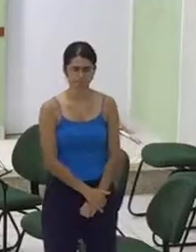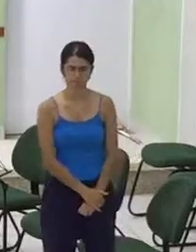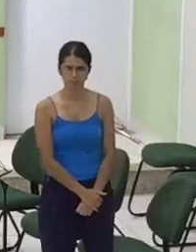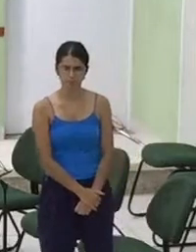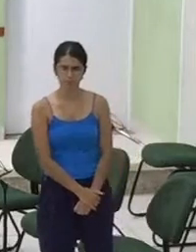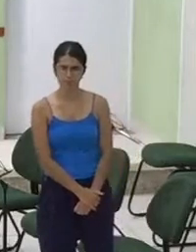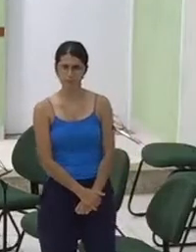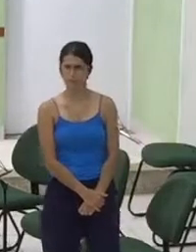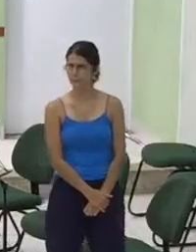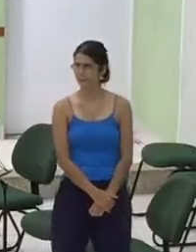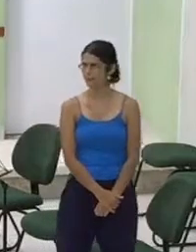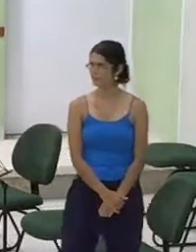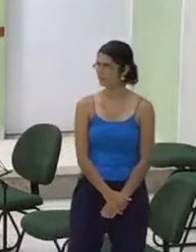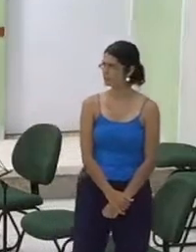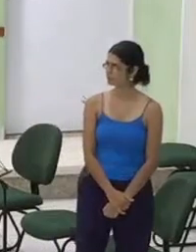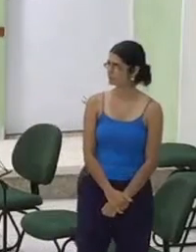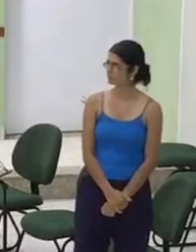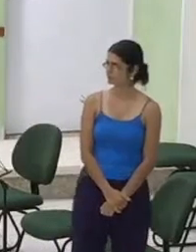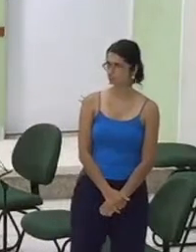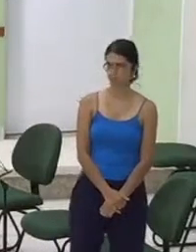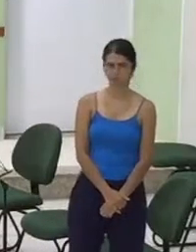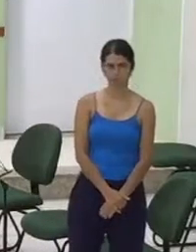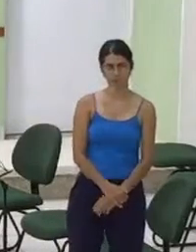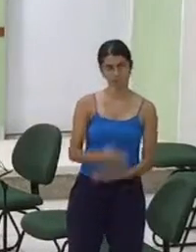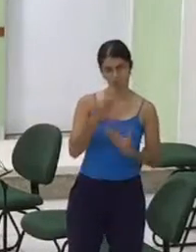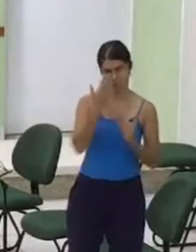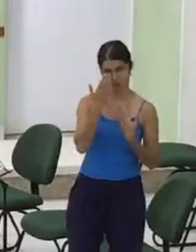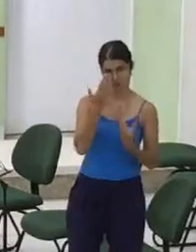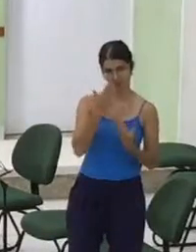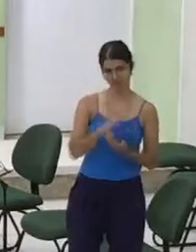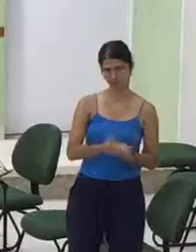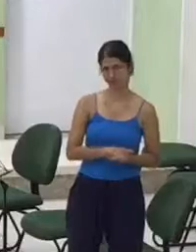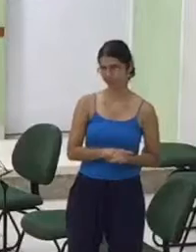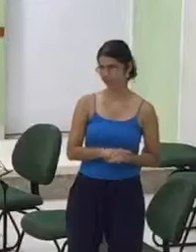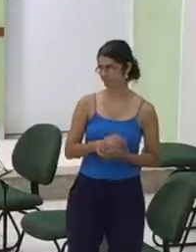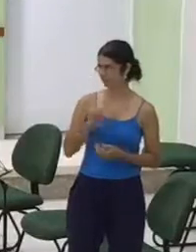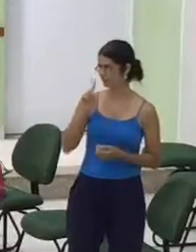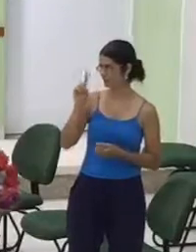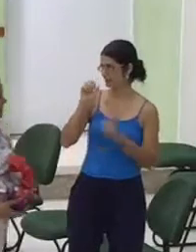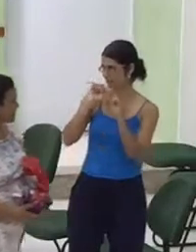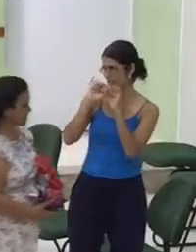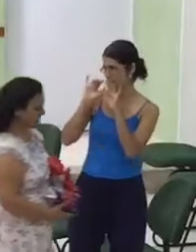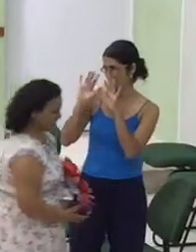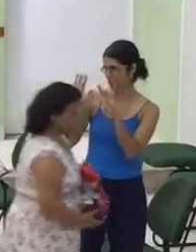Podem sentar Muito obrigada Que Deus os abençoe E claramente